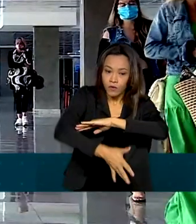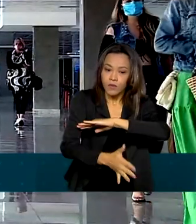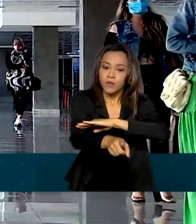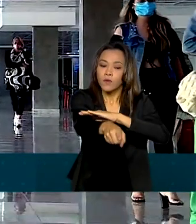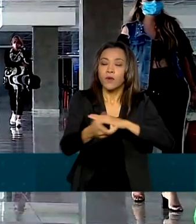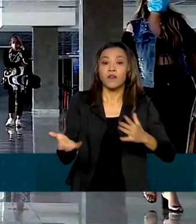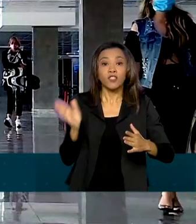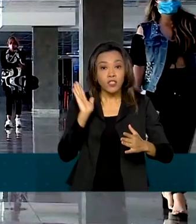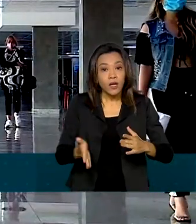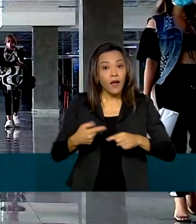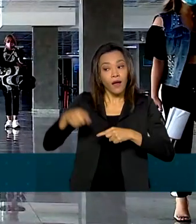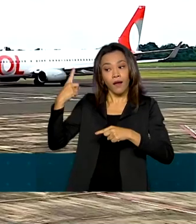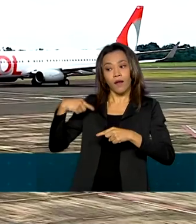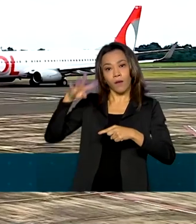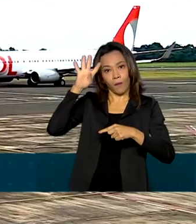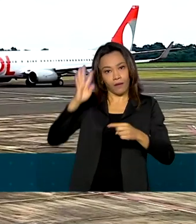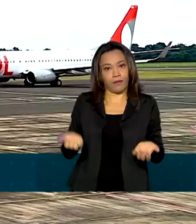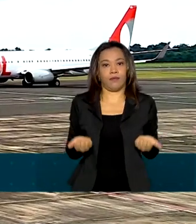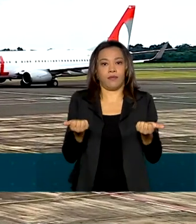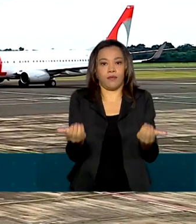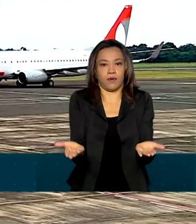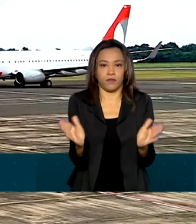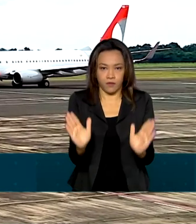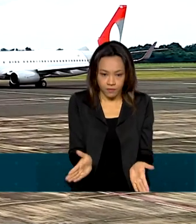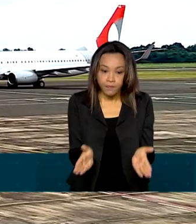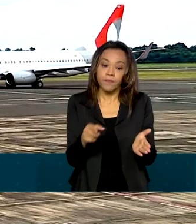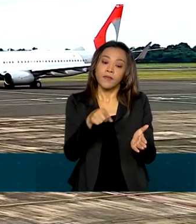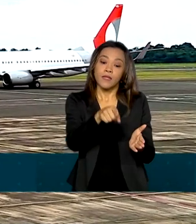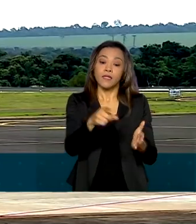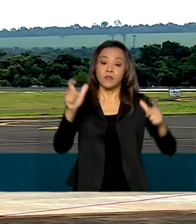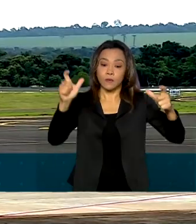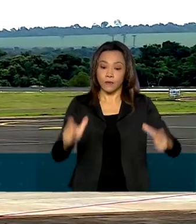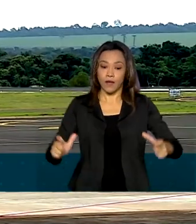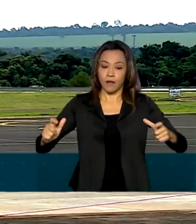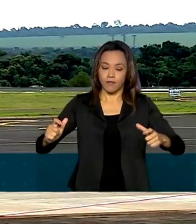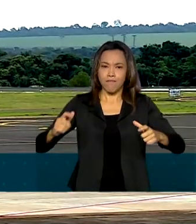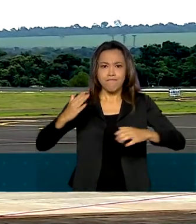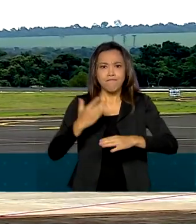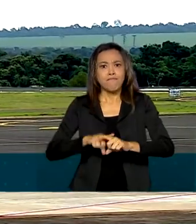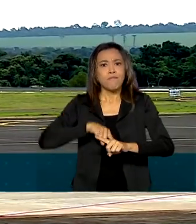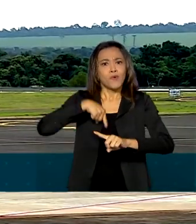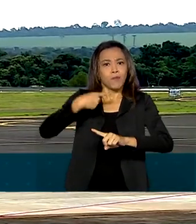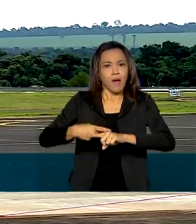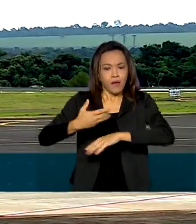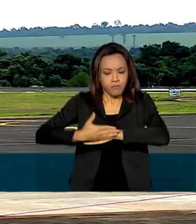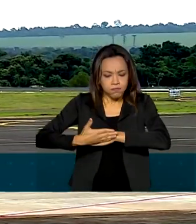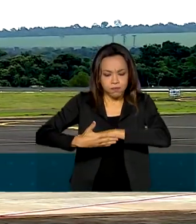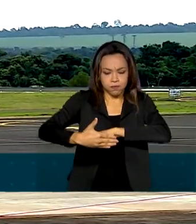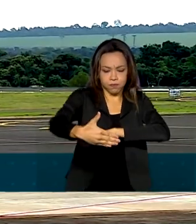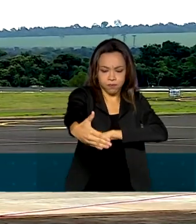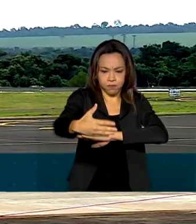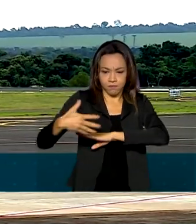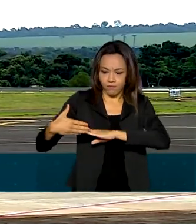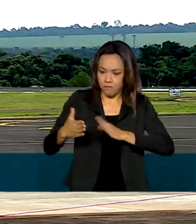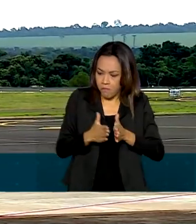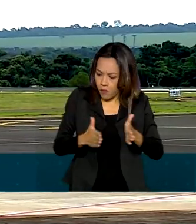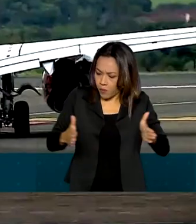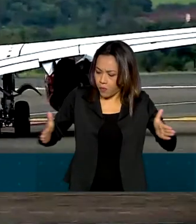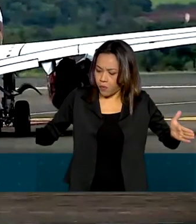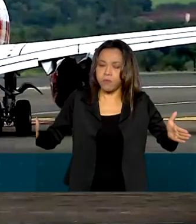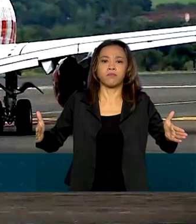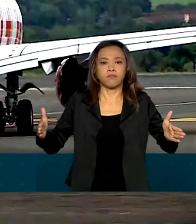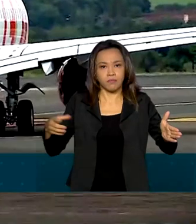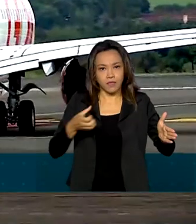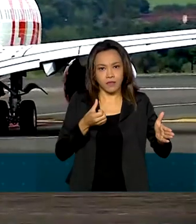entregues nesta quarta-feira. A pista de pousos e decolagens ganhou mais 664 metros de extensão.